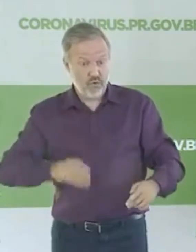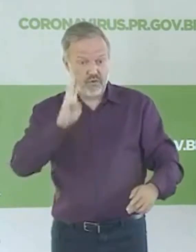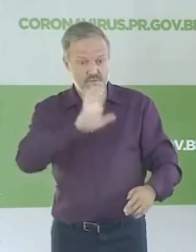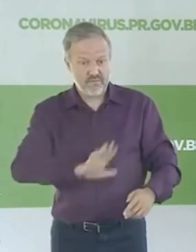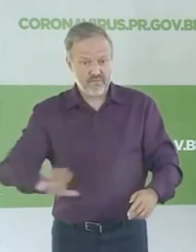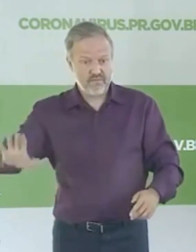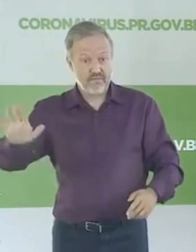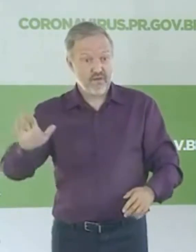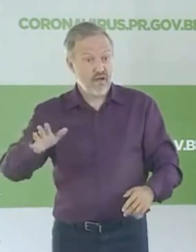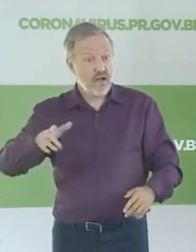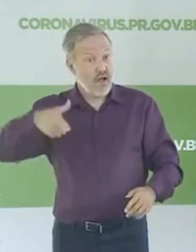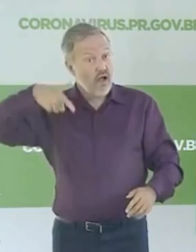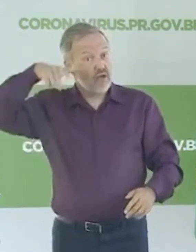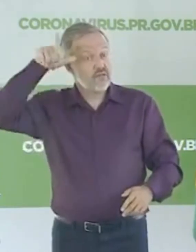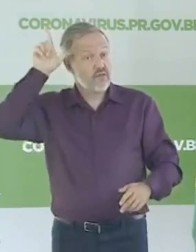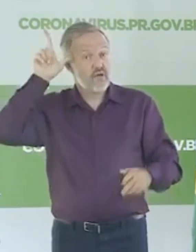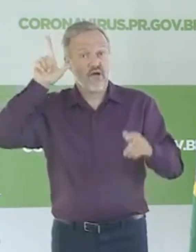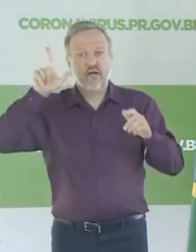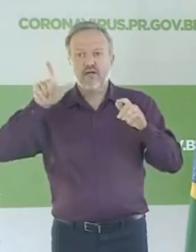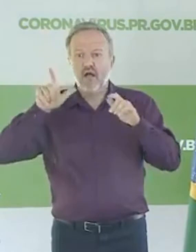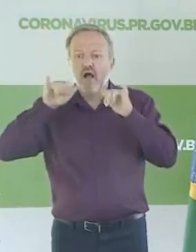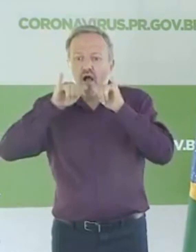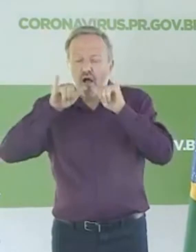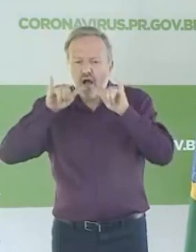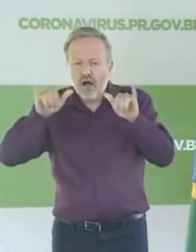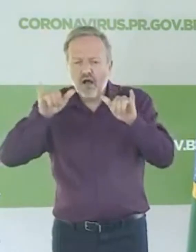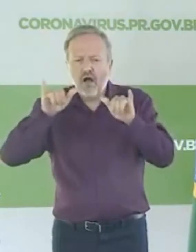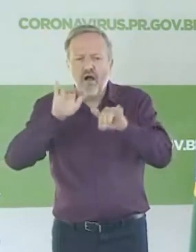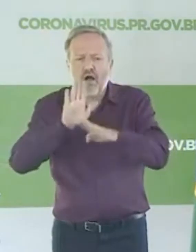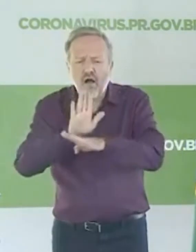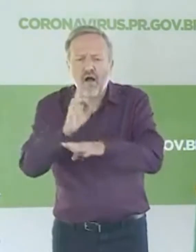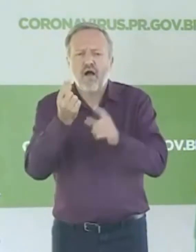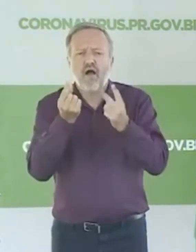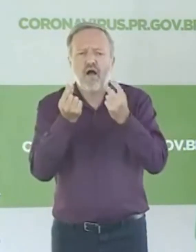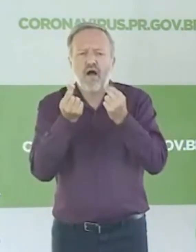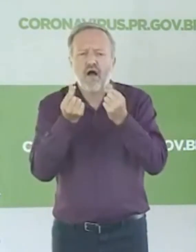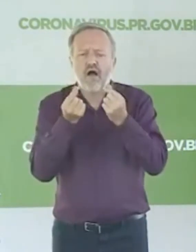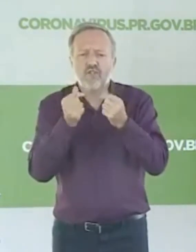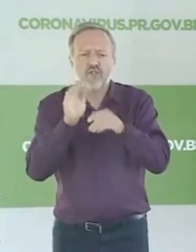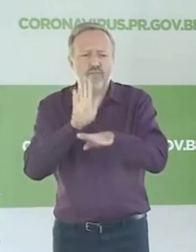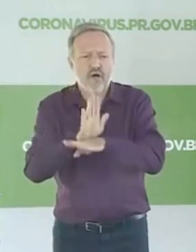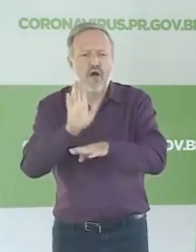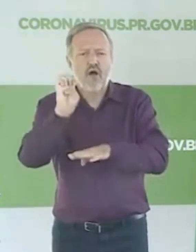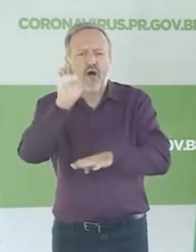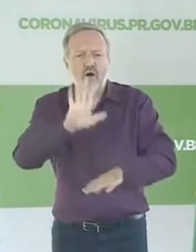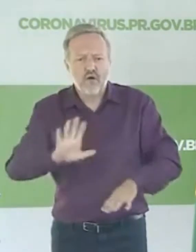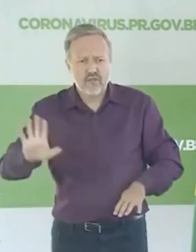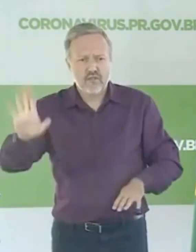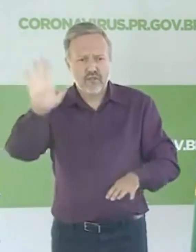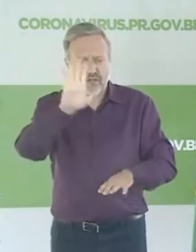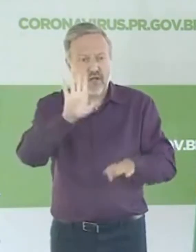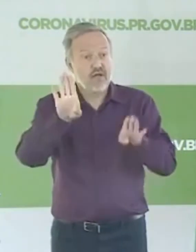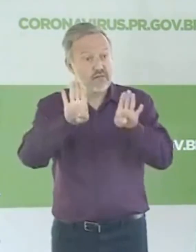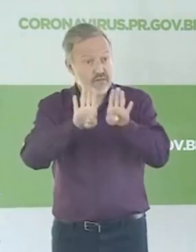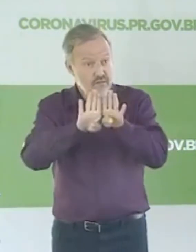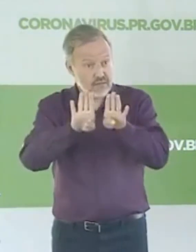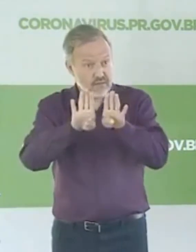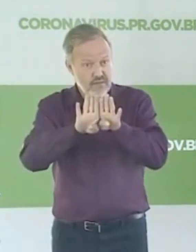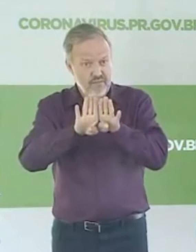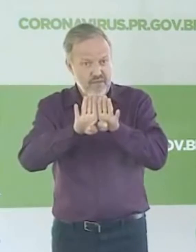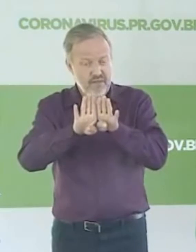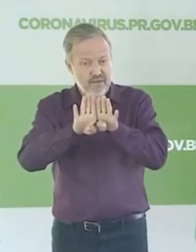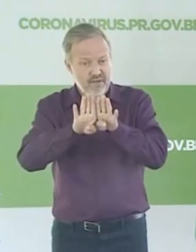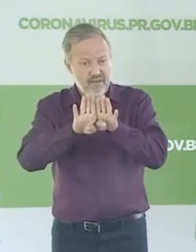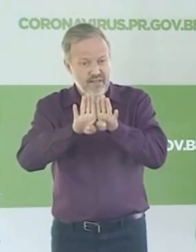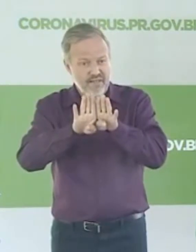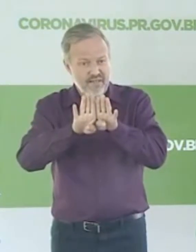o Brasil de investimentos para os estados, para os municípios e também para alguns setores da economia, a